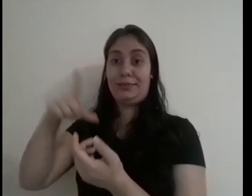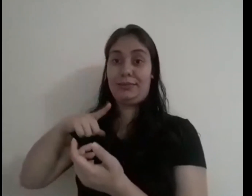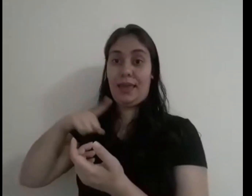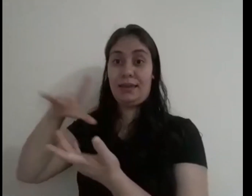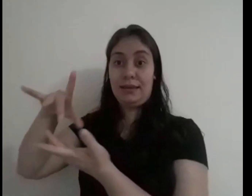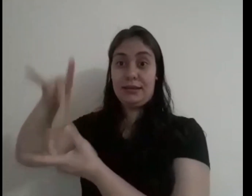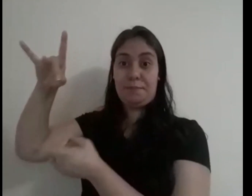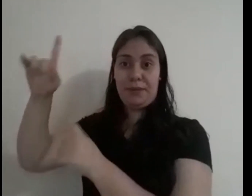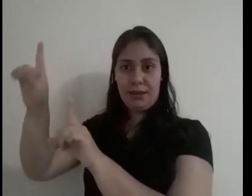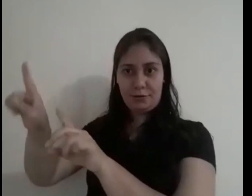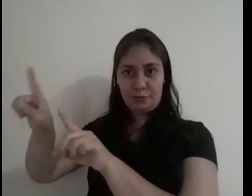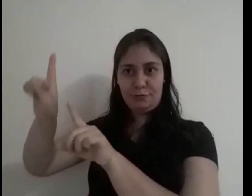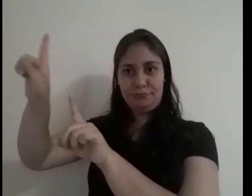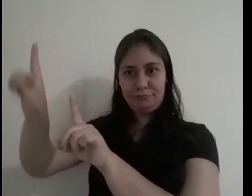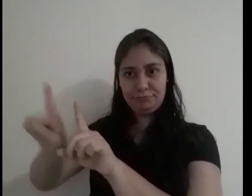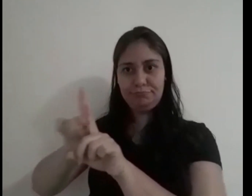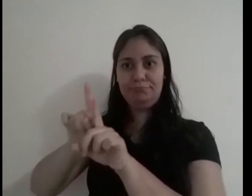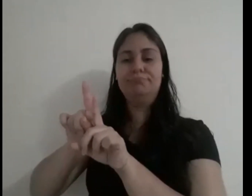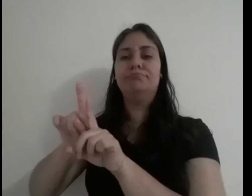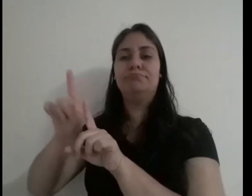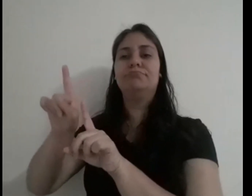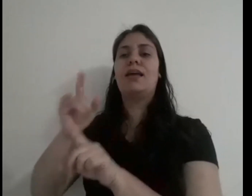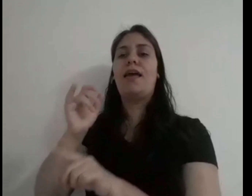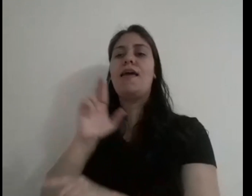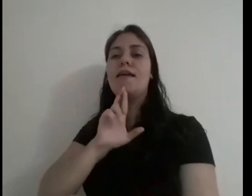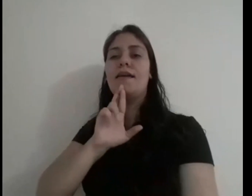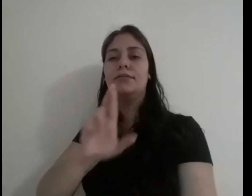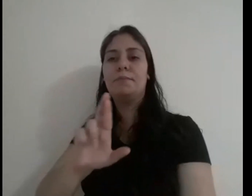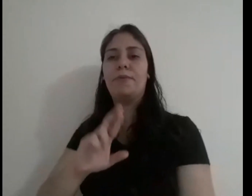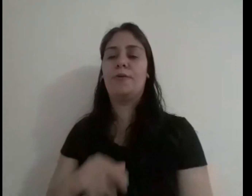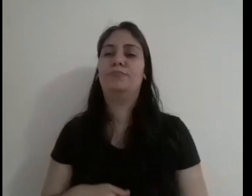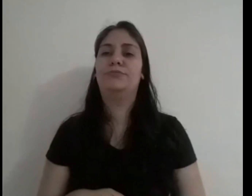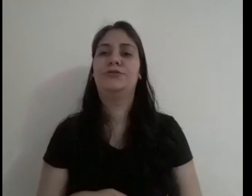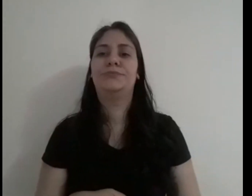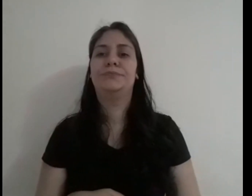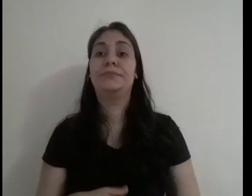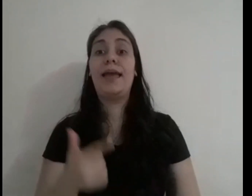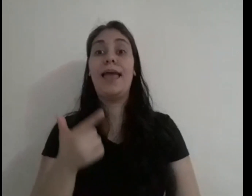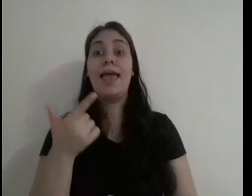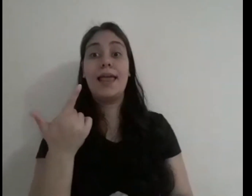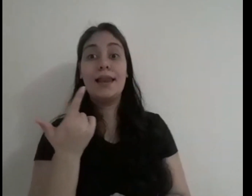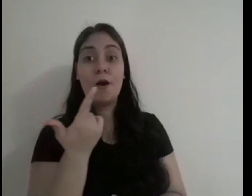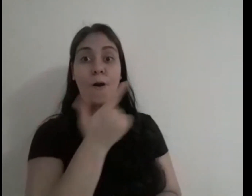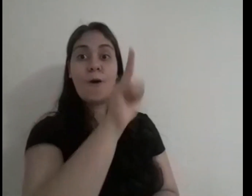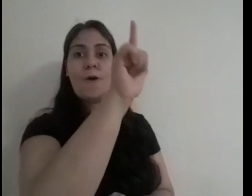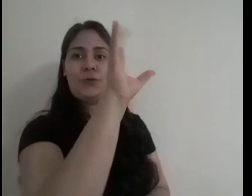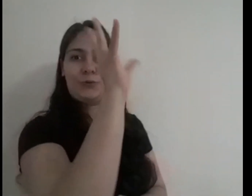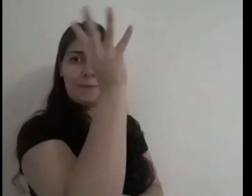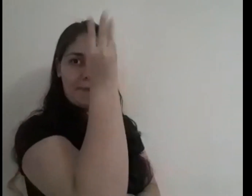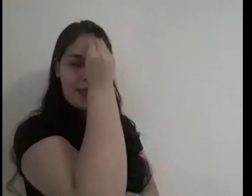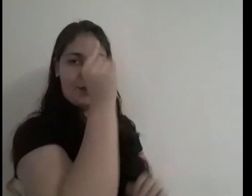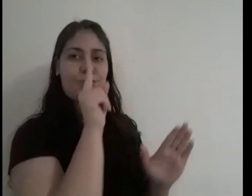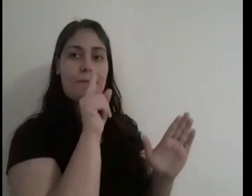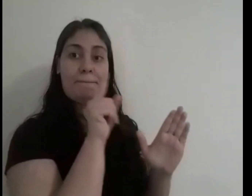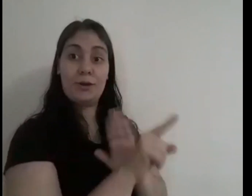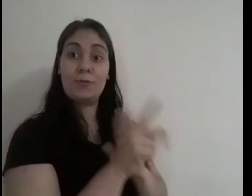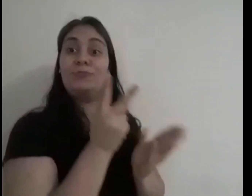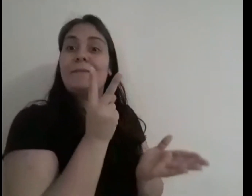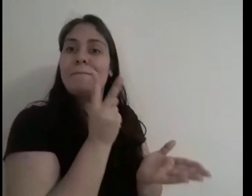junto com o espírito ali, respondia. Na verdade, era o espírito que respondia. E aí fazia a